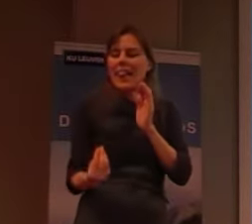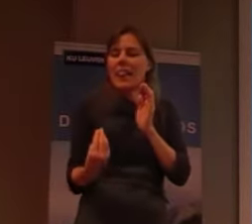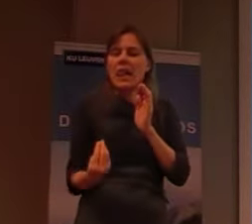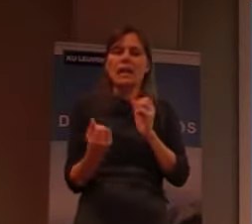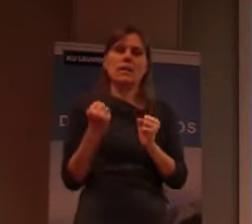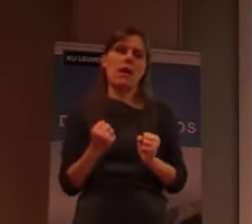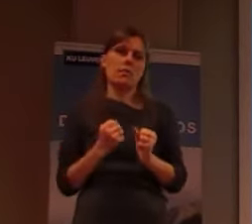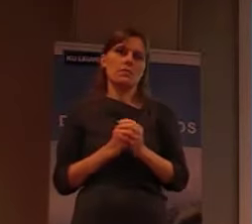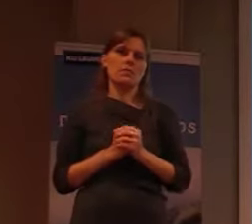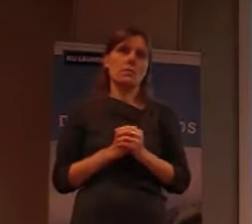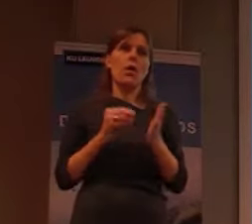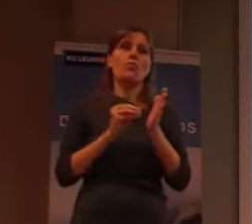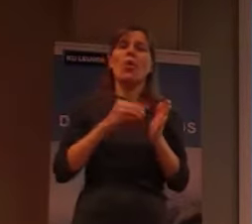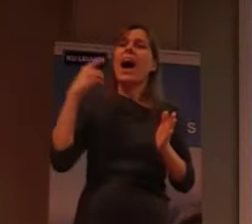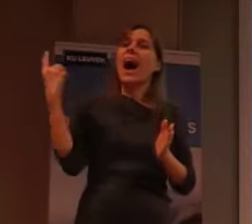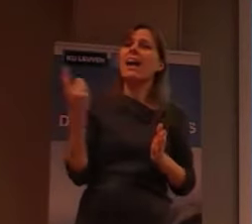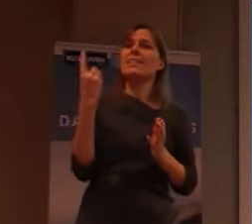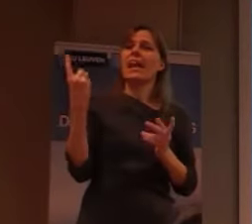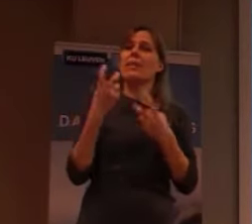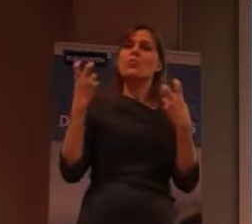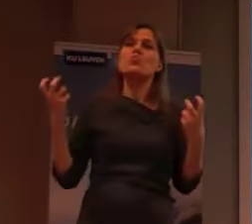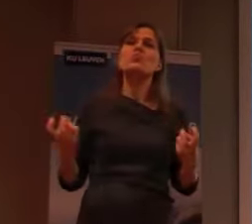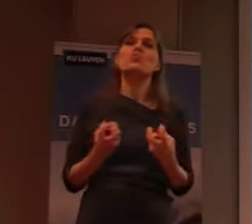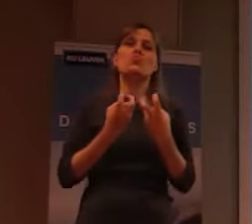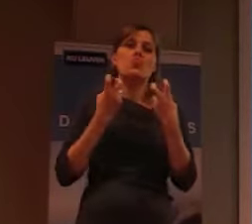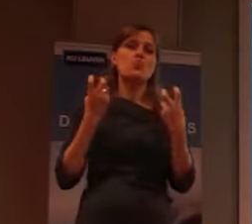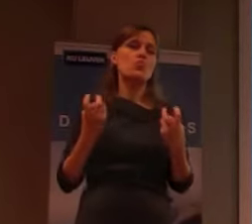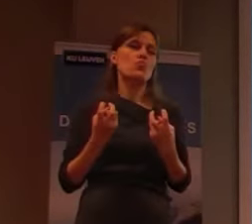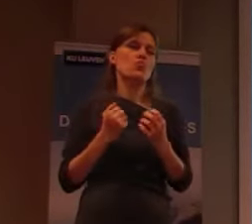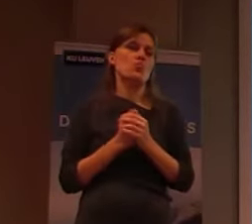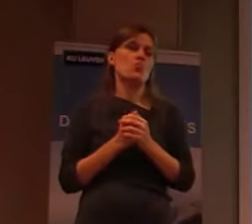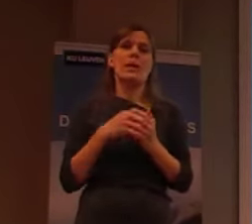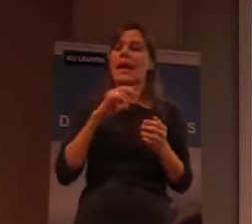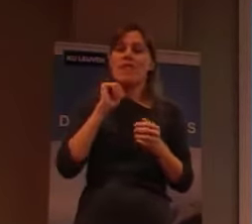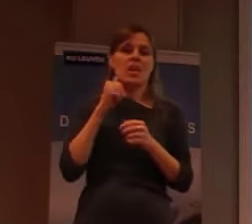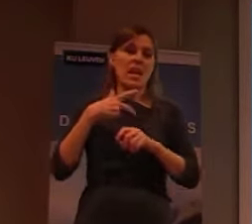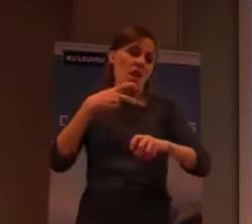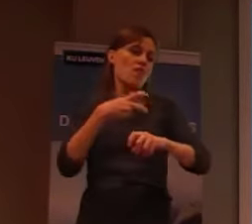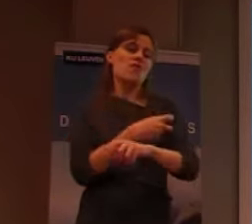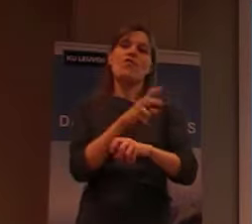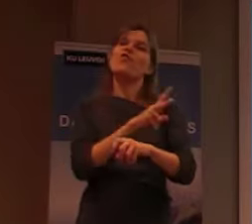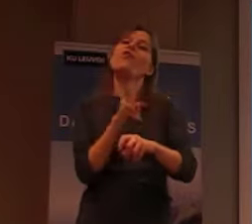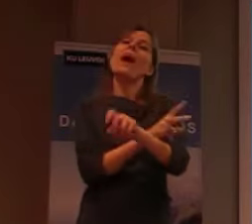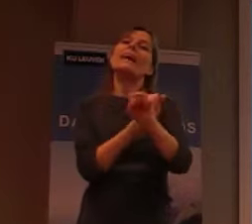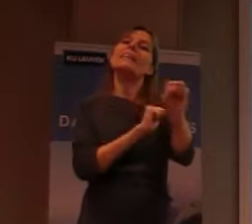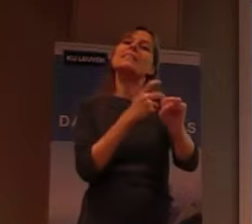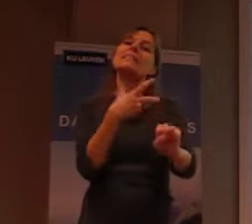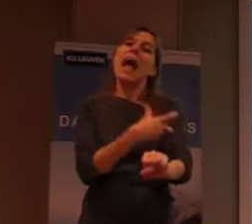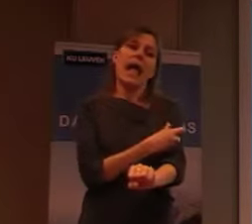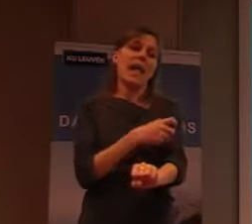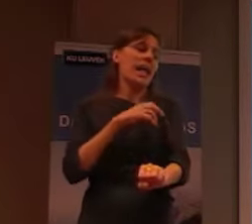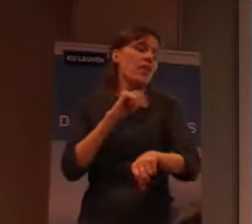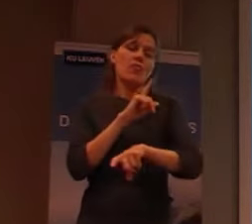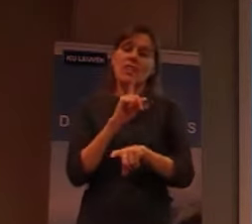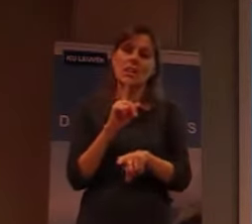zoekt eigenlijk, nog altijd, zoals ik al eerder gezegd heb, er is geen vaccin. Maar, men probeert eigenlijk, nog altijd, een vaccin